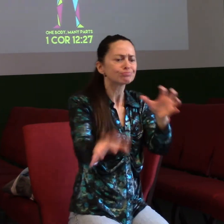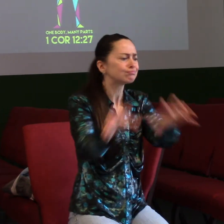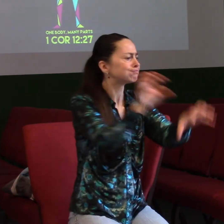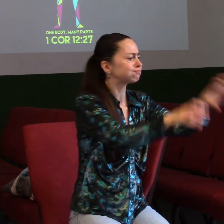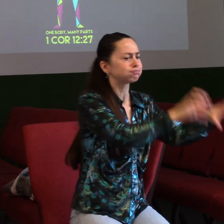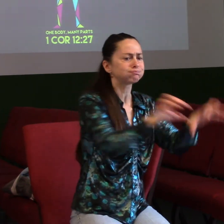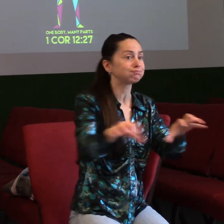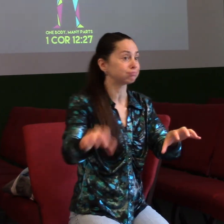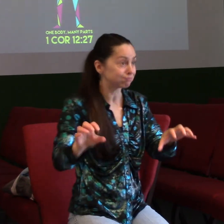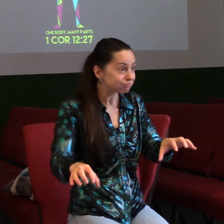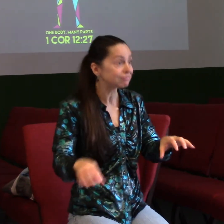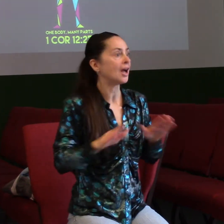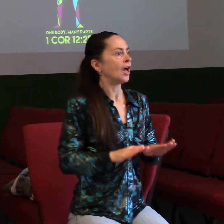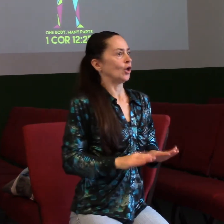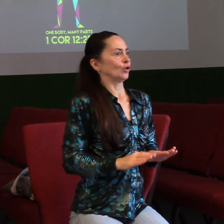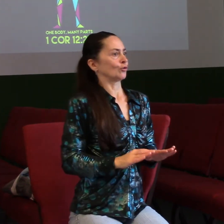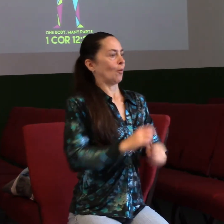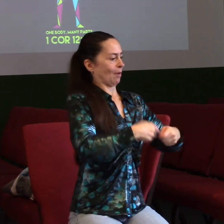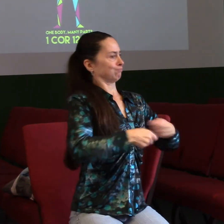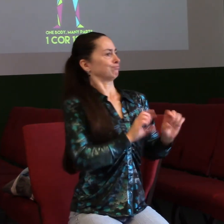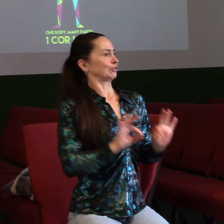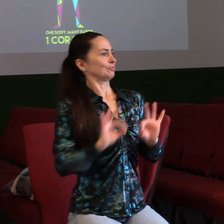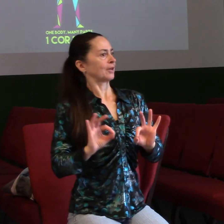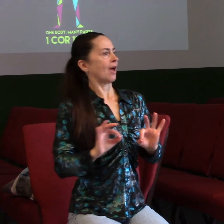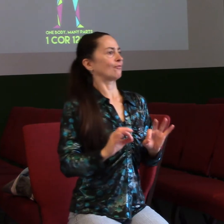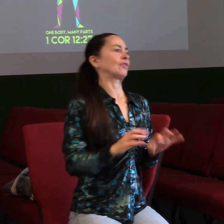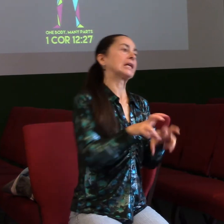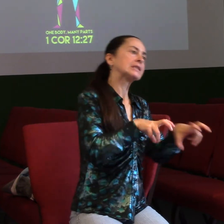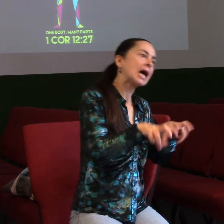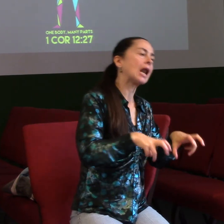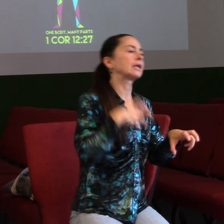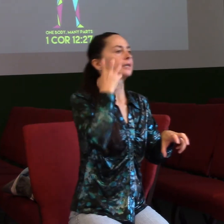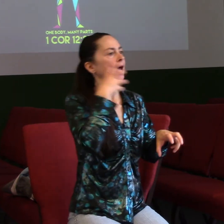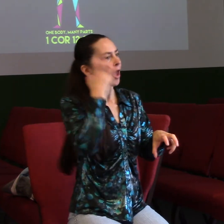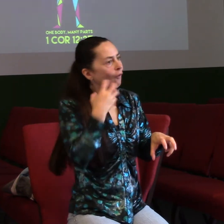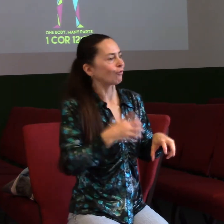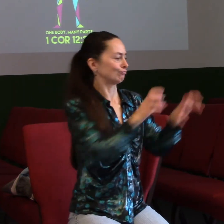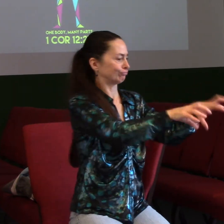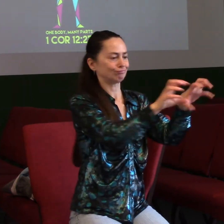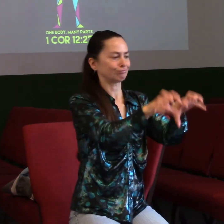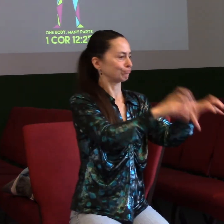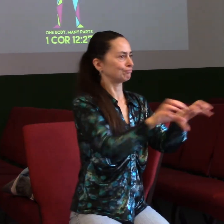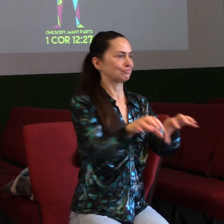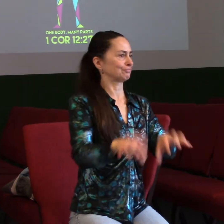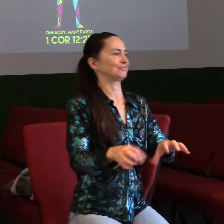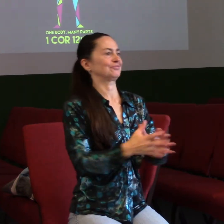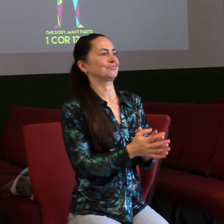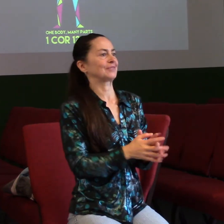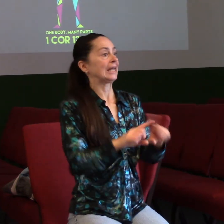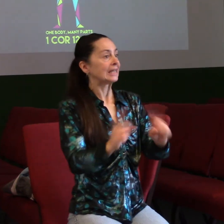nejradši. Takže někdo tam přinesl ovoce a zeleninu, to nechápu, že má rád, ale jsou i takové lidé. A někdo tam přinesl buček, to už bylo mnohem